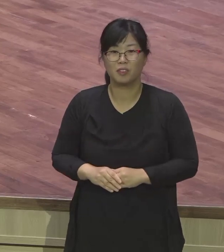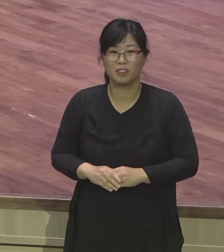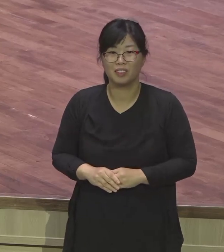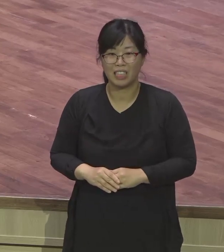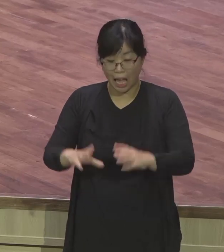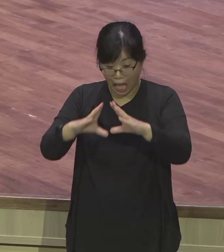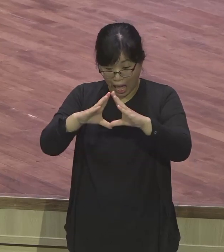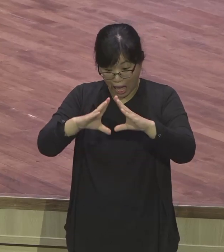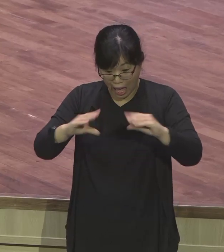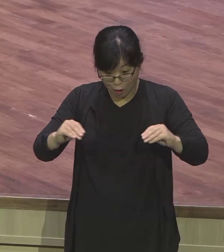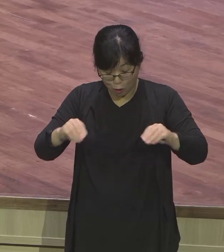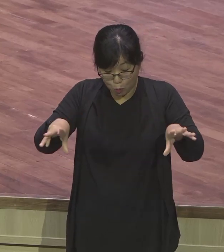통탈